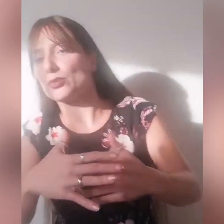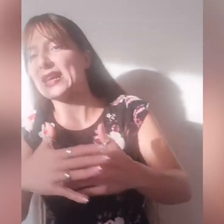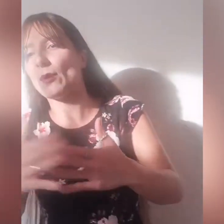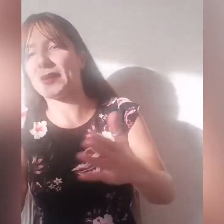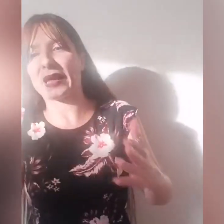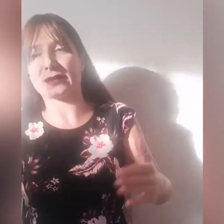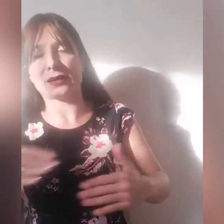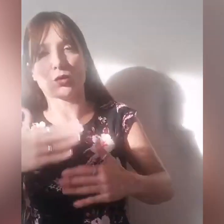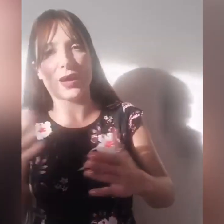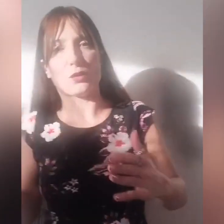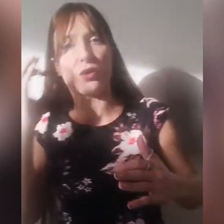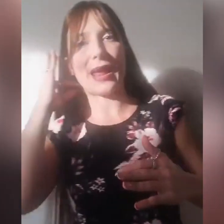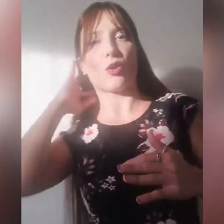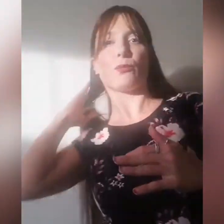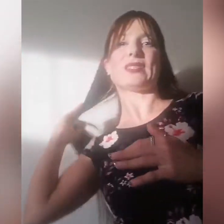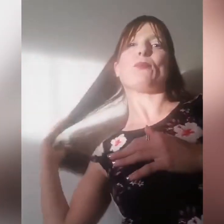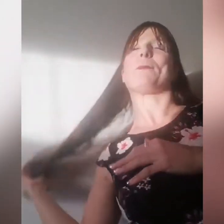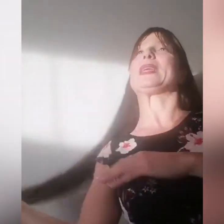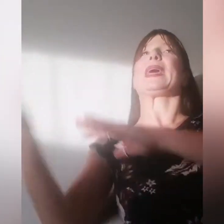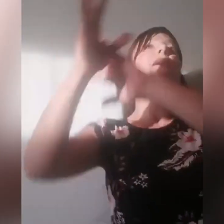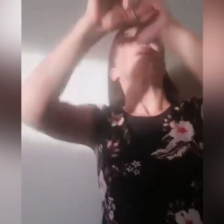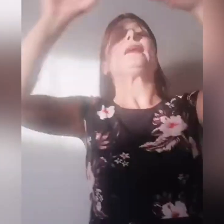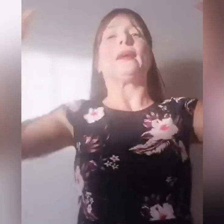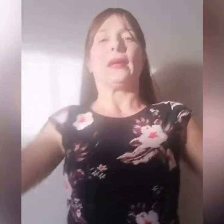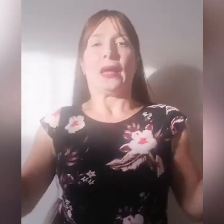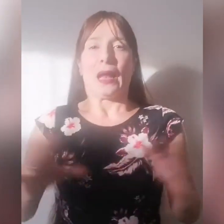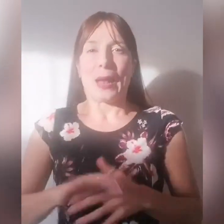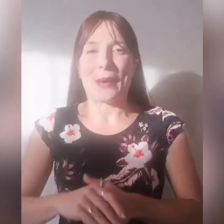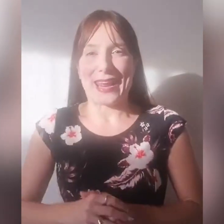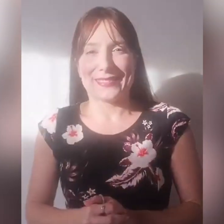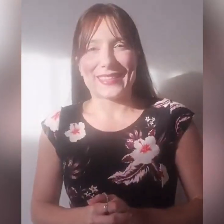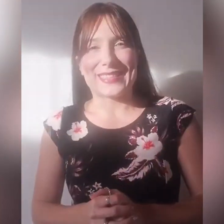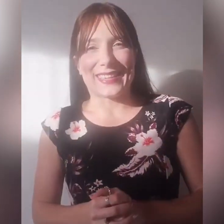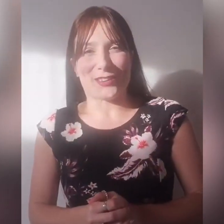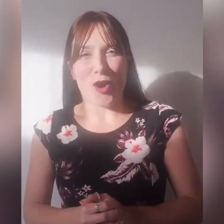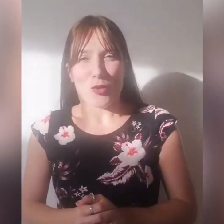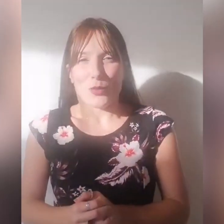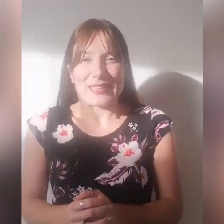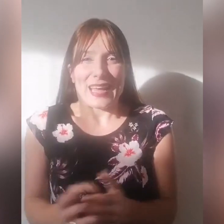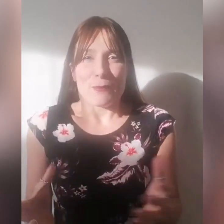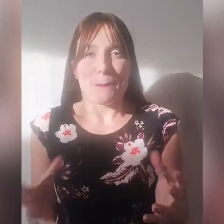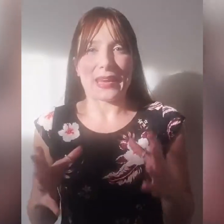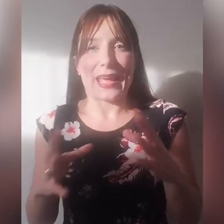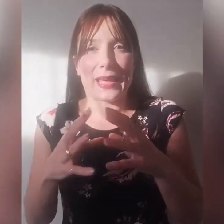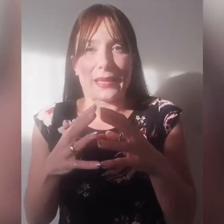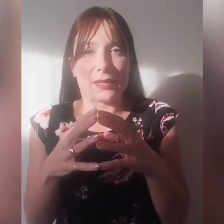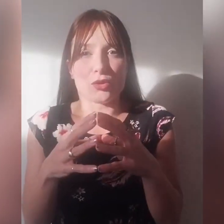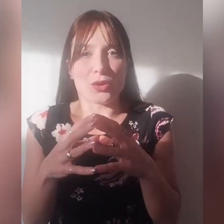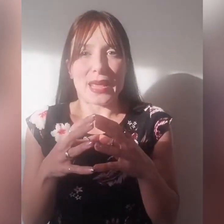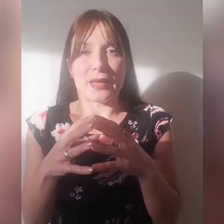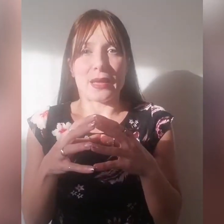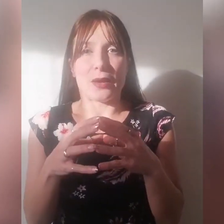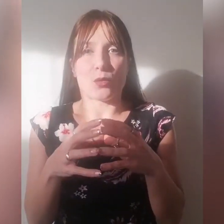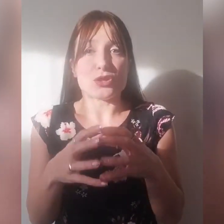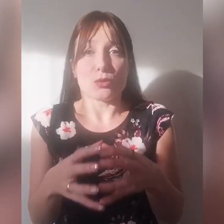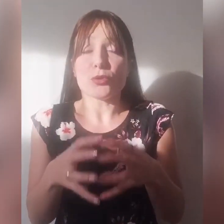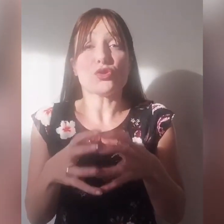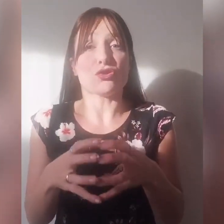possiamo aprire, intanto guardo l'orario, non possiamo aprire la parentesi cura d'anima perché non è questo il posto e ci